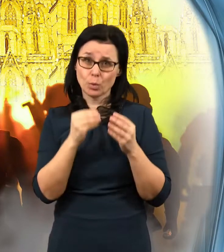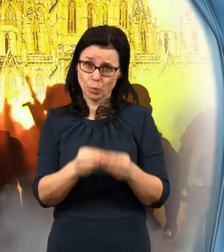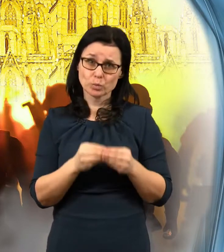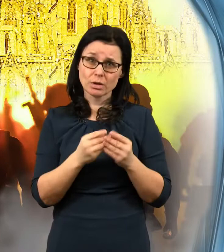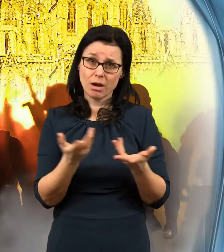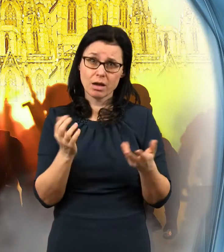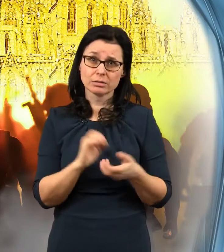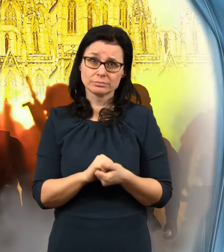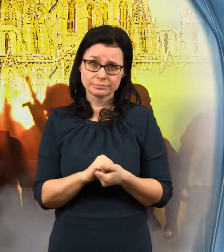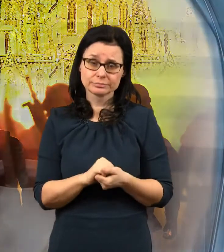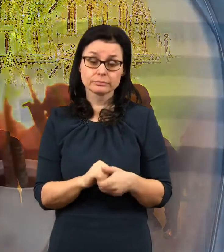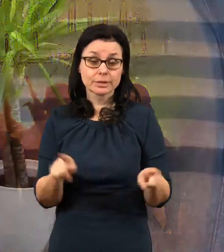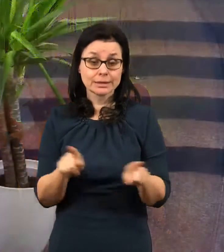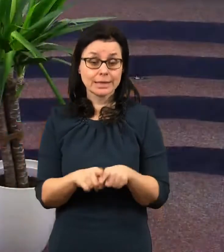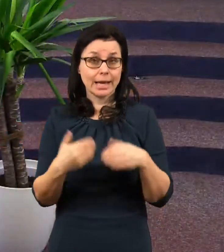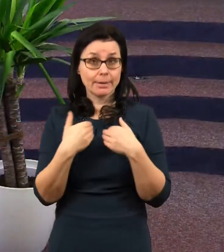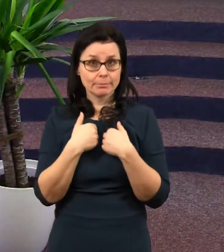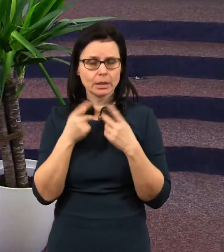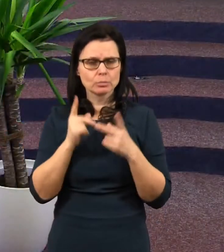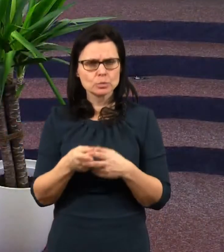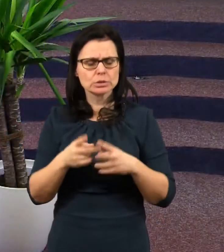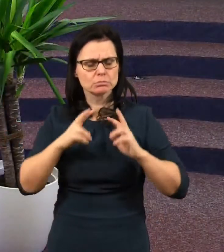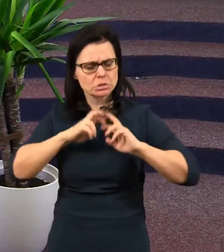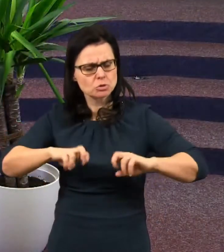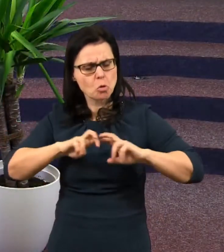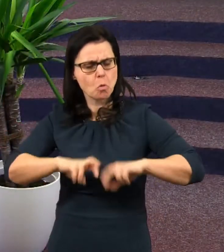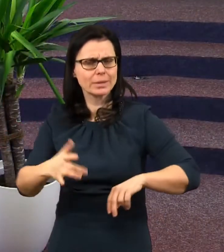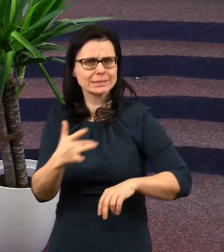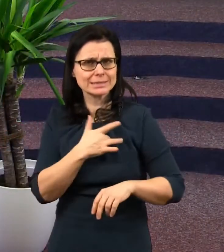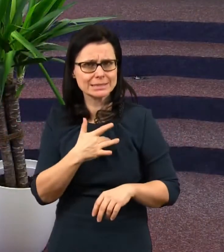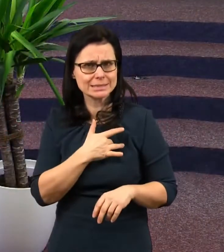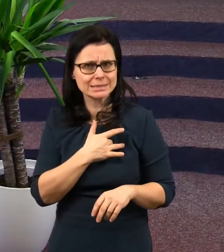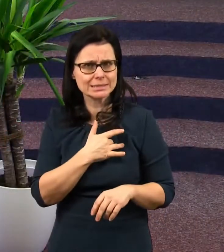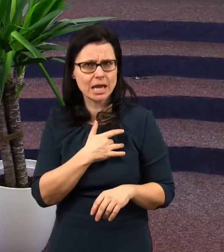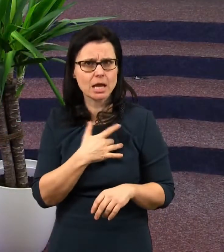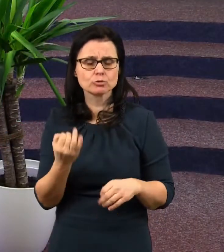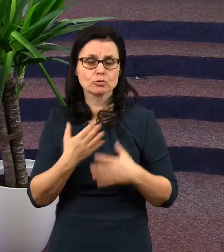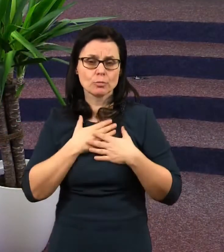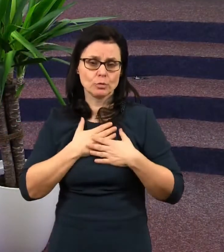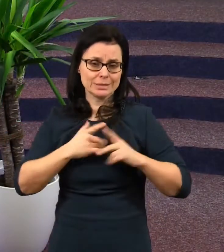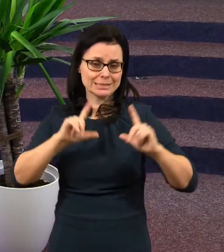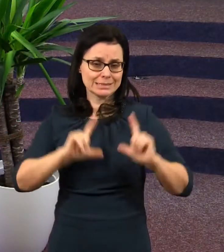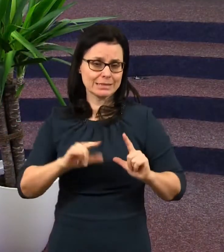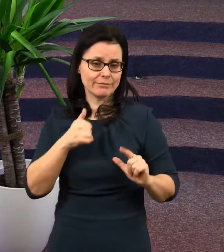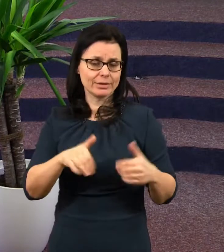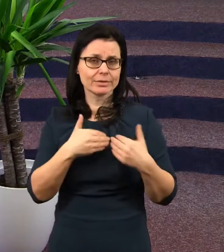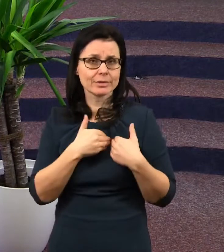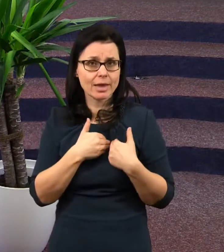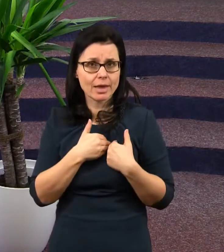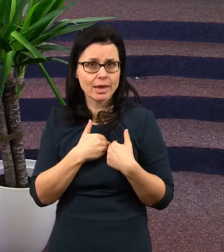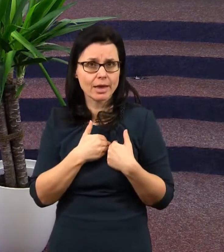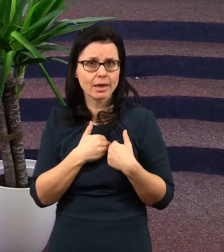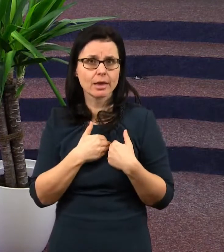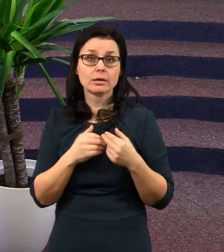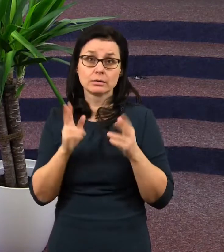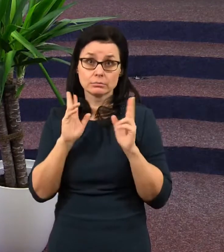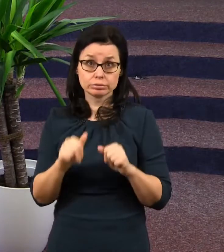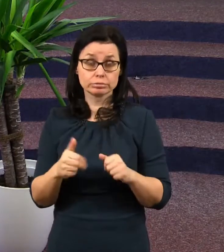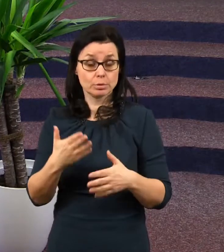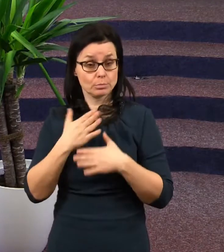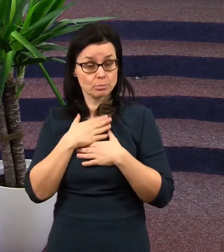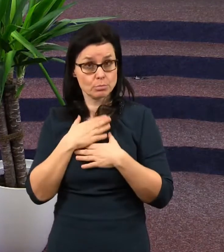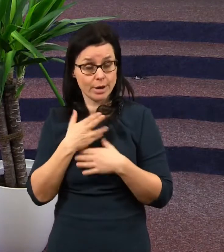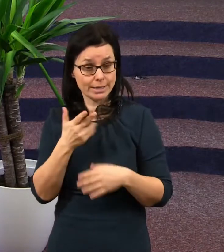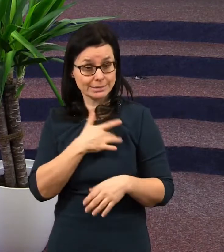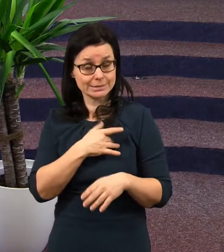Víte, i my musíme zpitovat svoje srdce, v jakém stavu se nachází. Jestli je opravdu